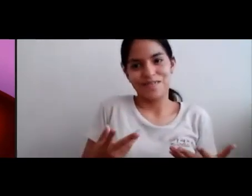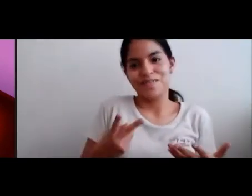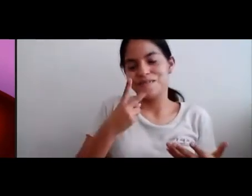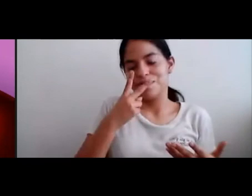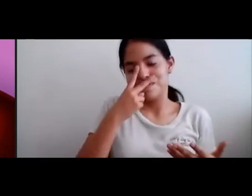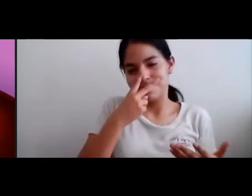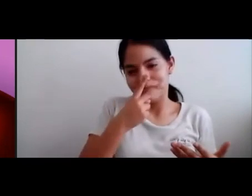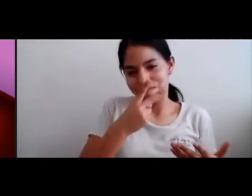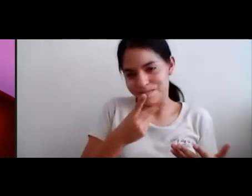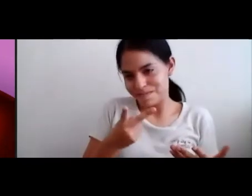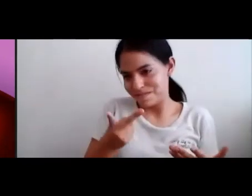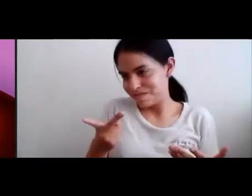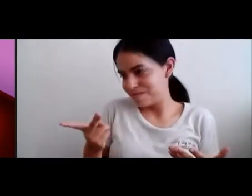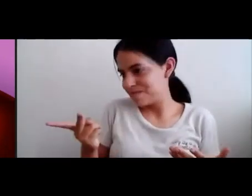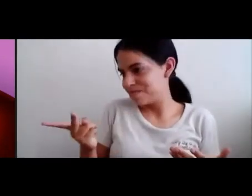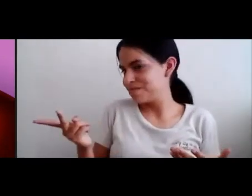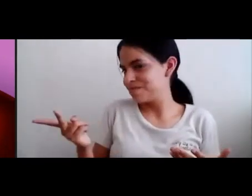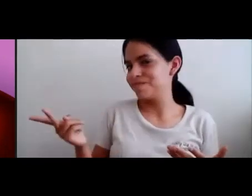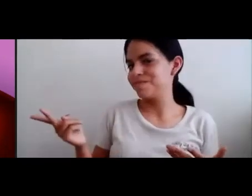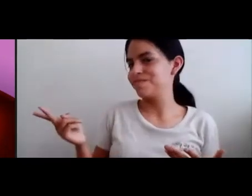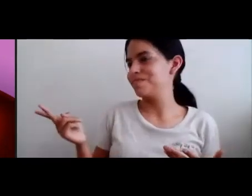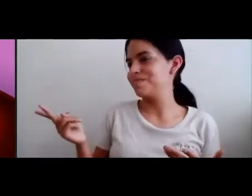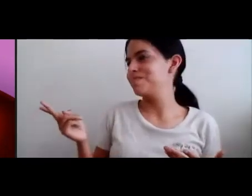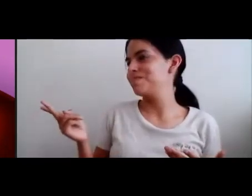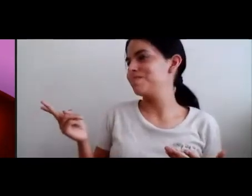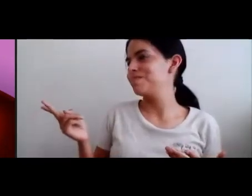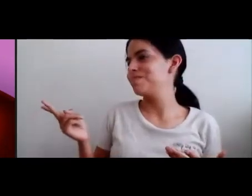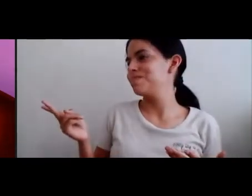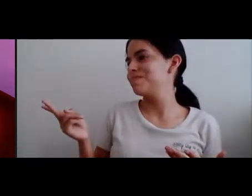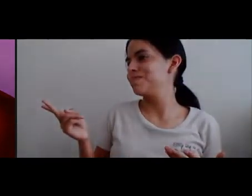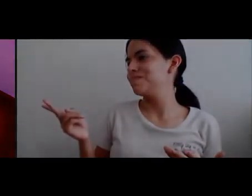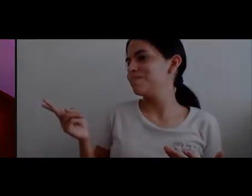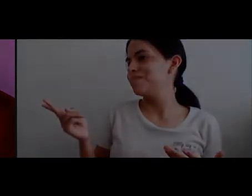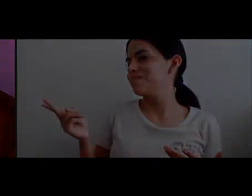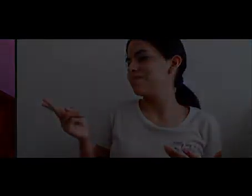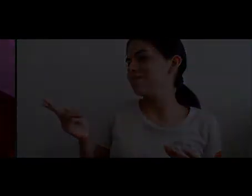Mírenlos Y